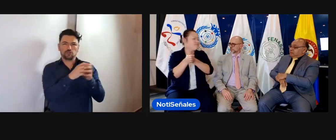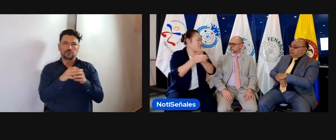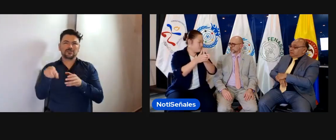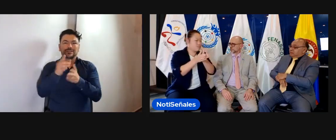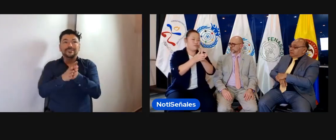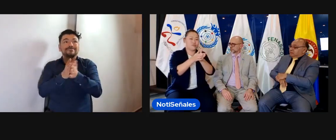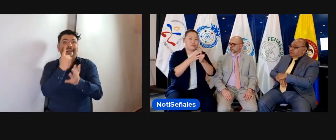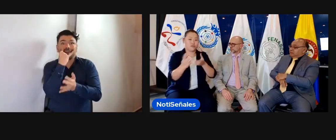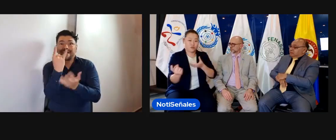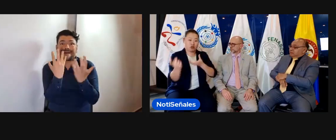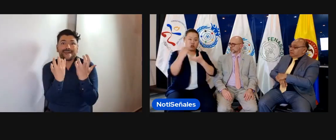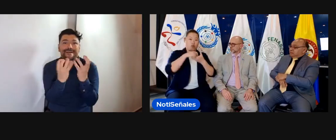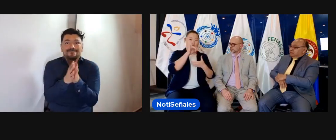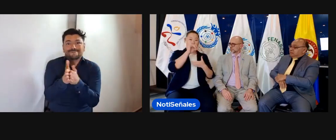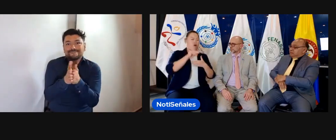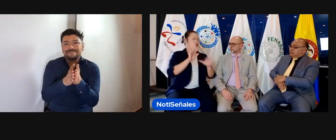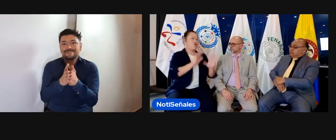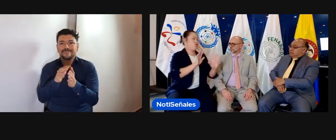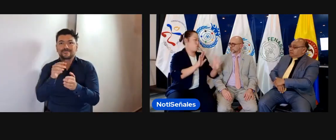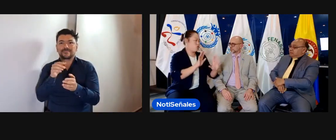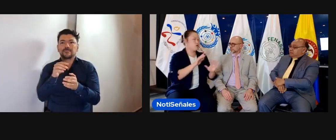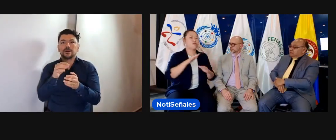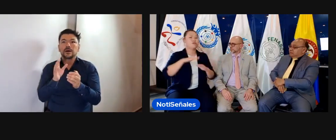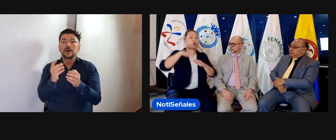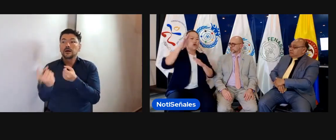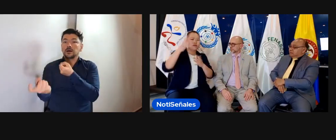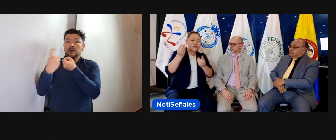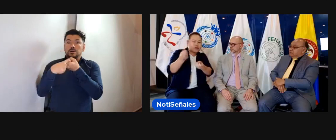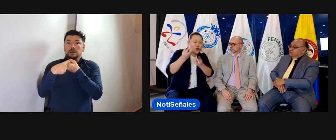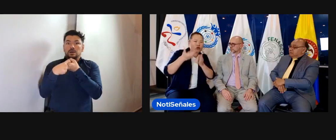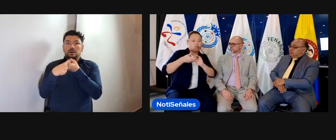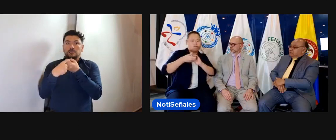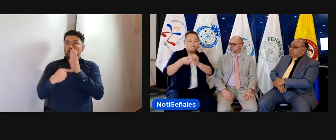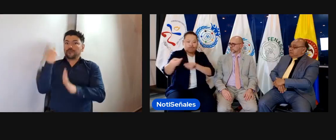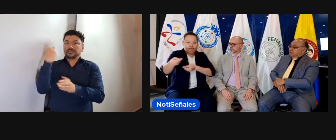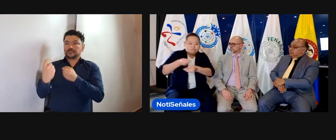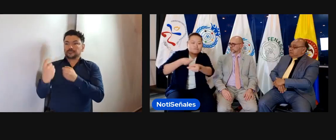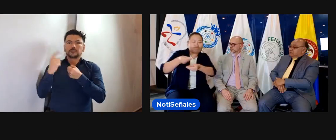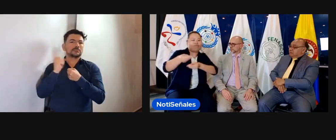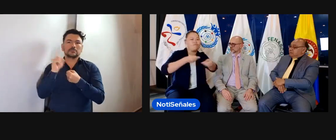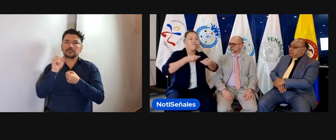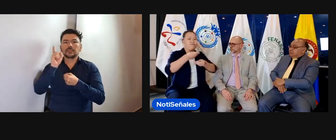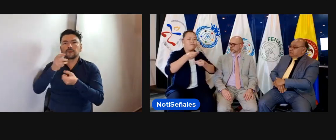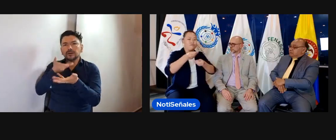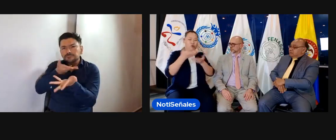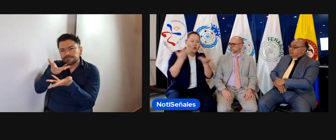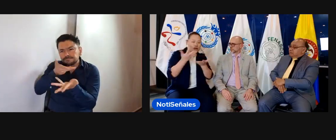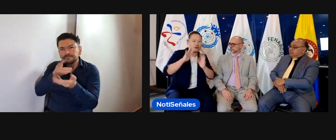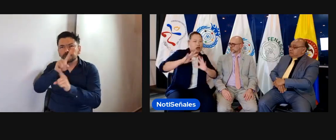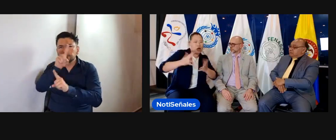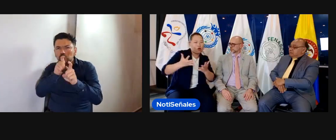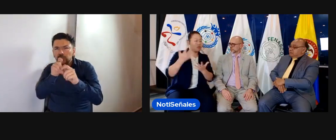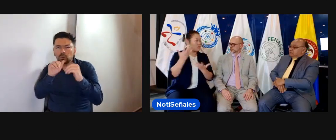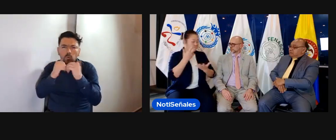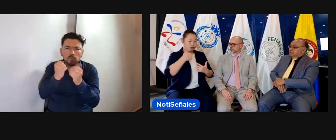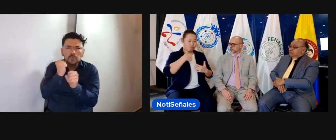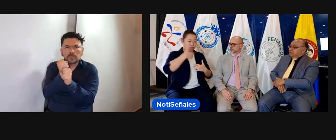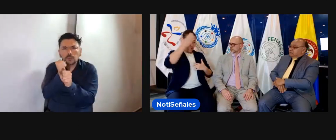asociaciones de jóvenes en todo el mundo. ¿Cómo buscamos nosotros trabajar? Es un trabajo, como